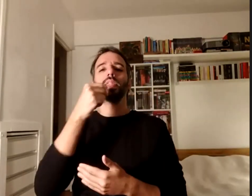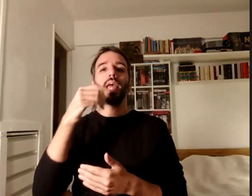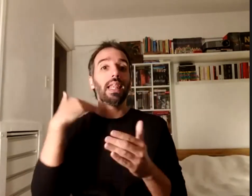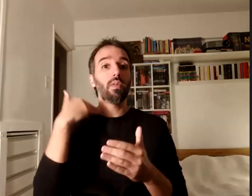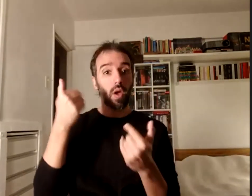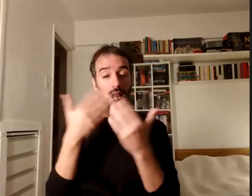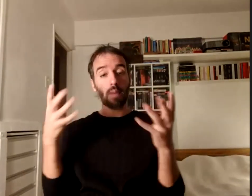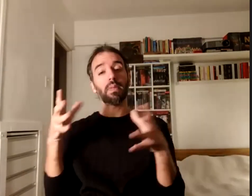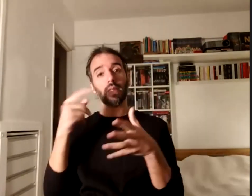pronto